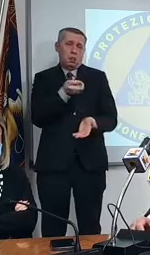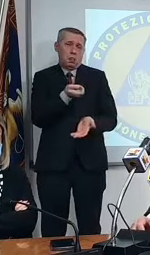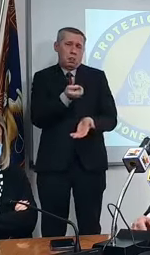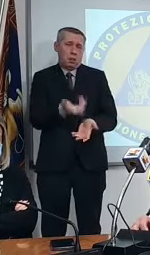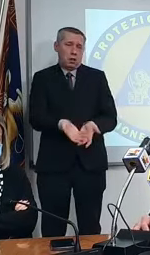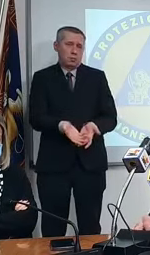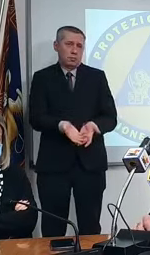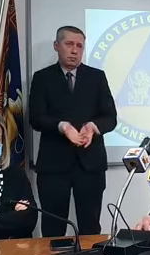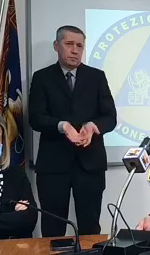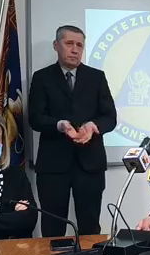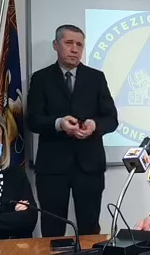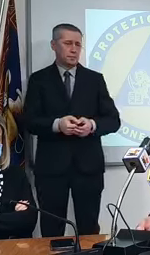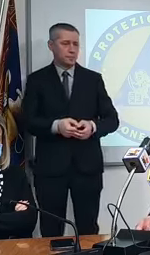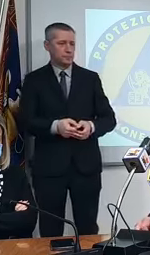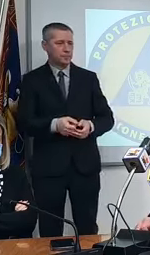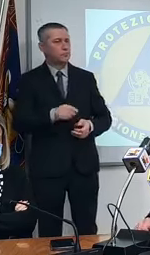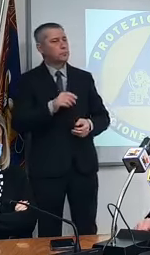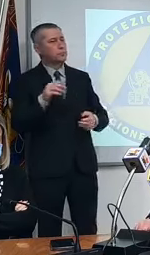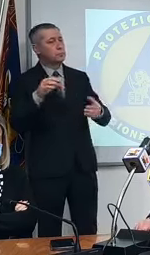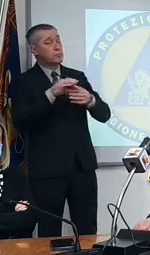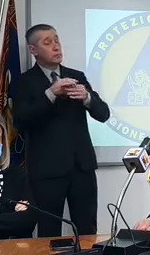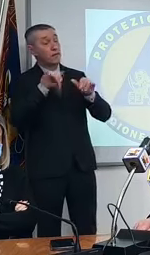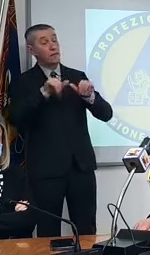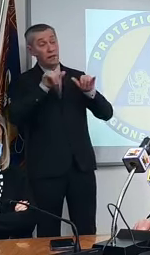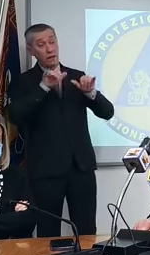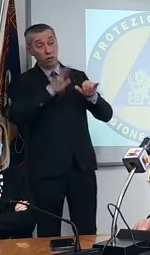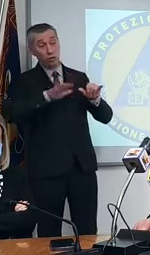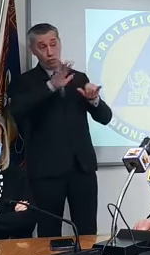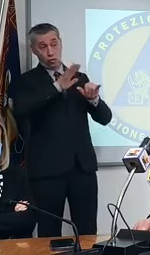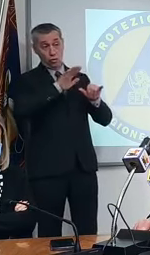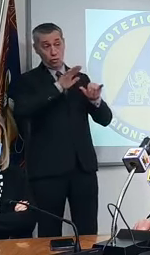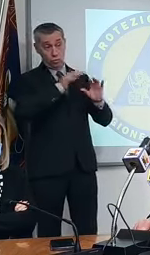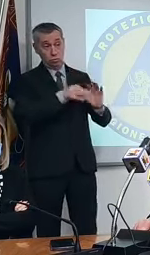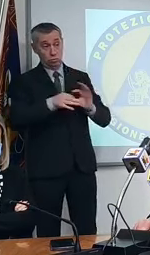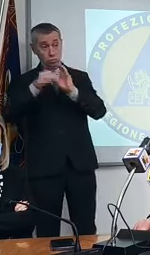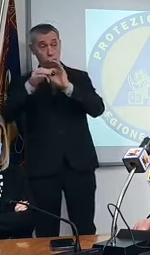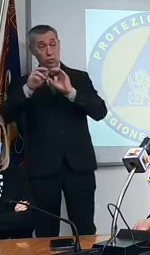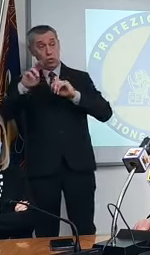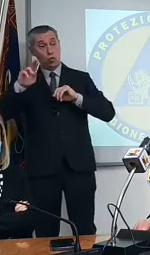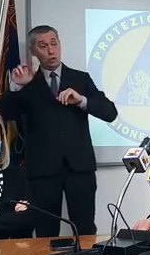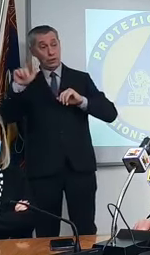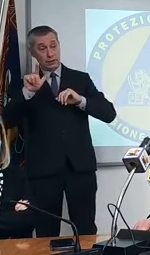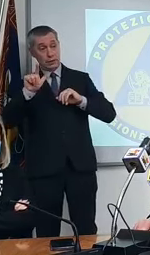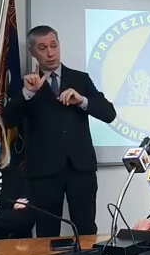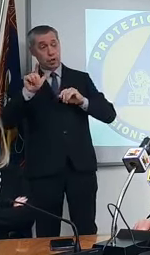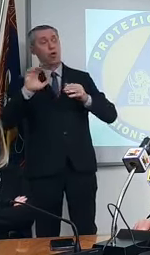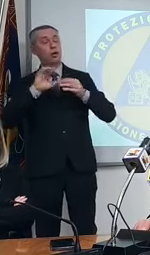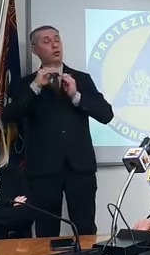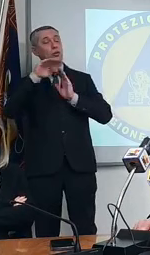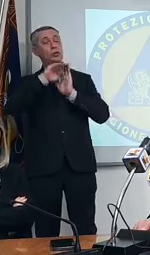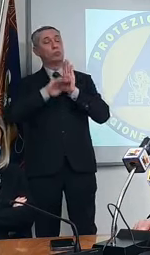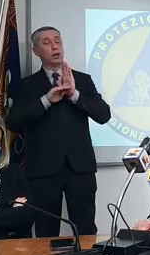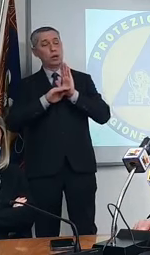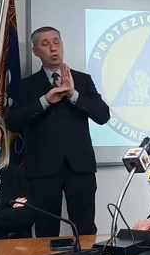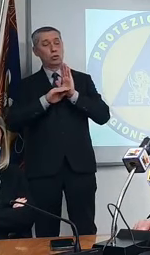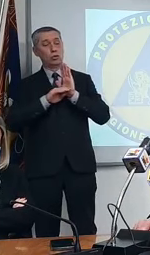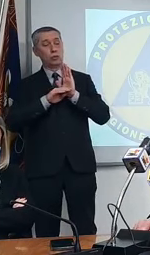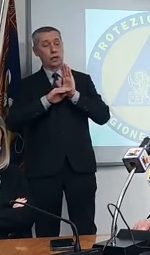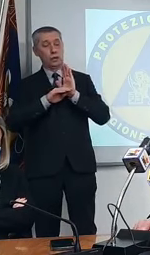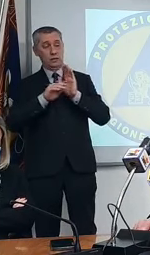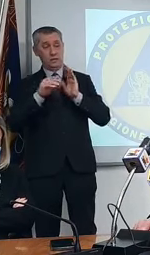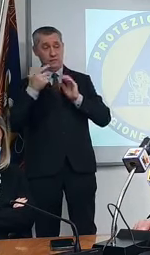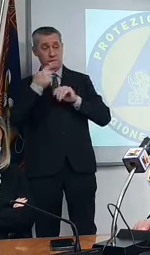al rapporto nel piano vaccinale con le USL come saranno sempre le USL